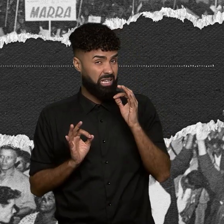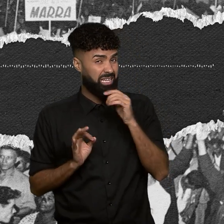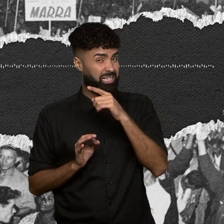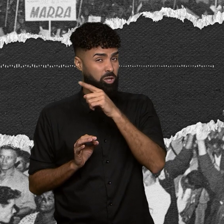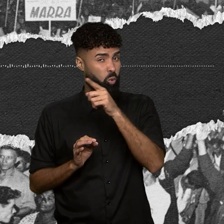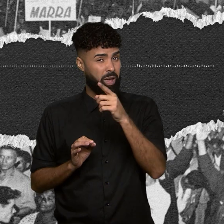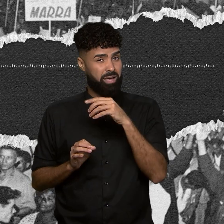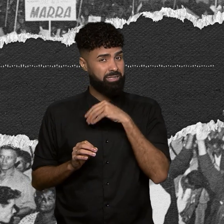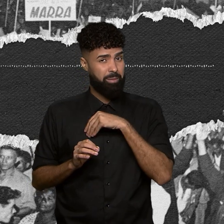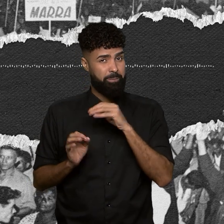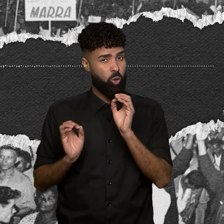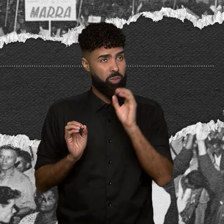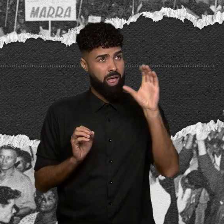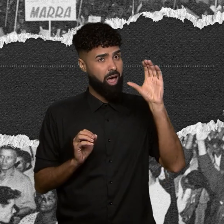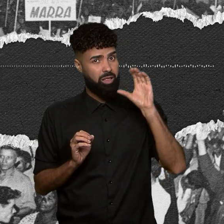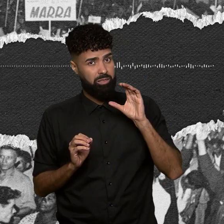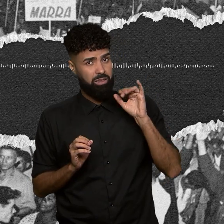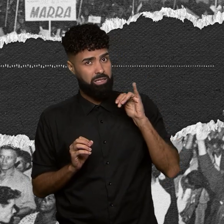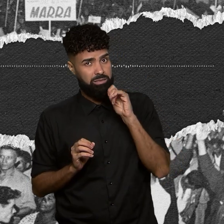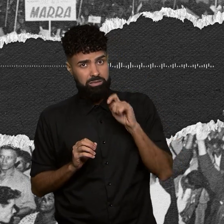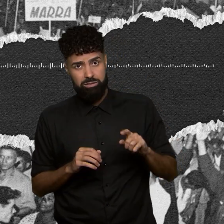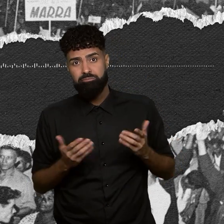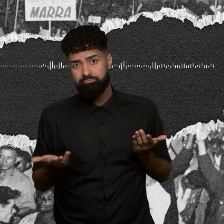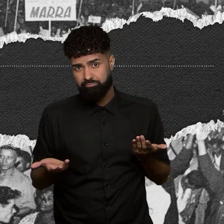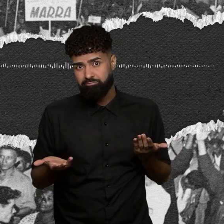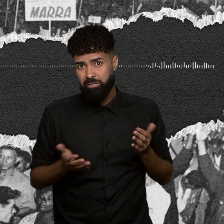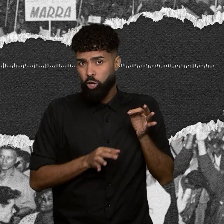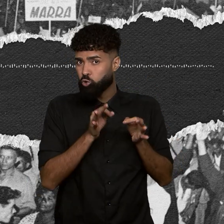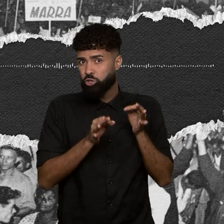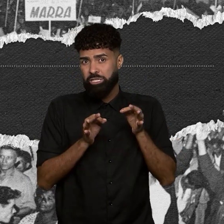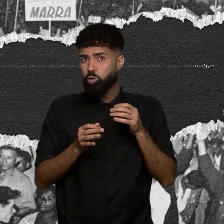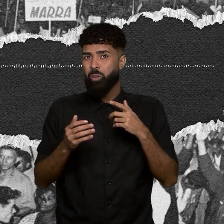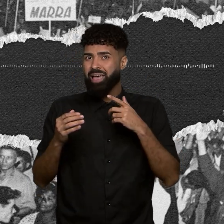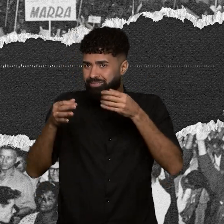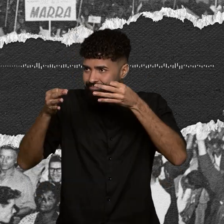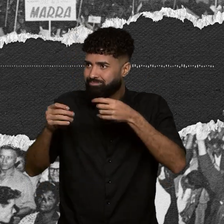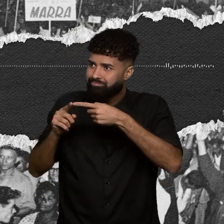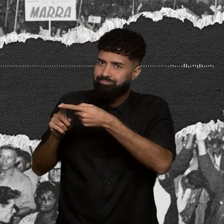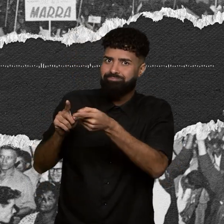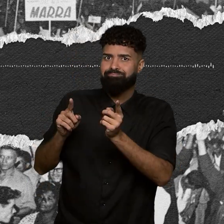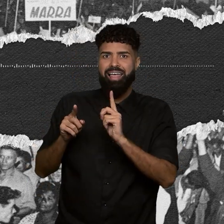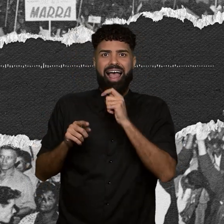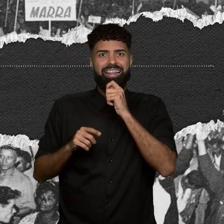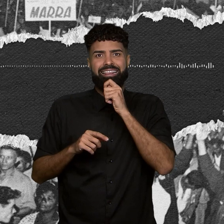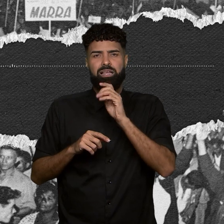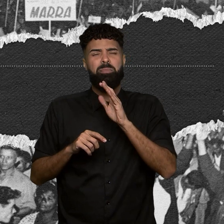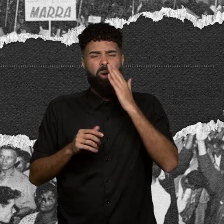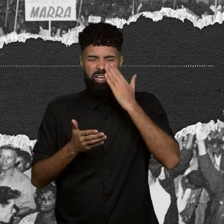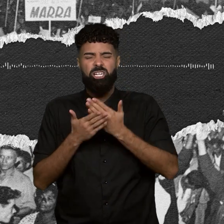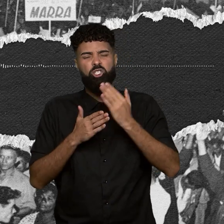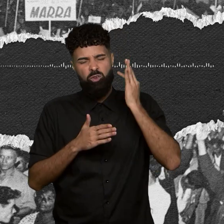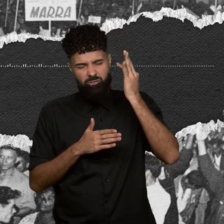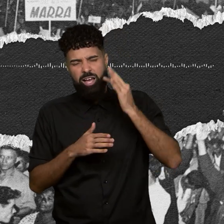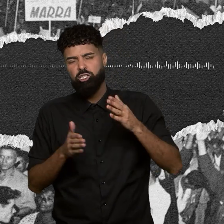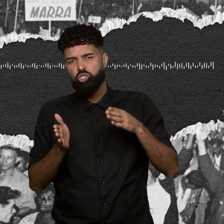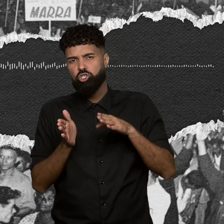indenização nenhuma. Então a justiça não foi feita ainda, mas eu acredito que ela ainda vai chegar. Cubatão tenta hoje